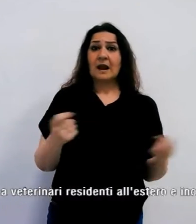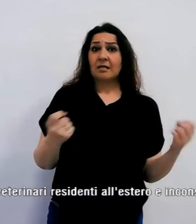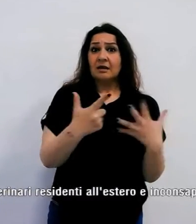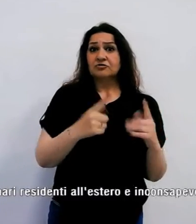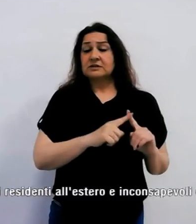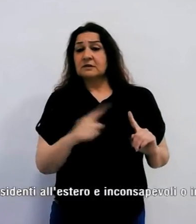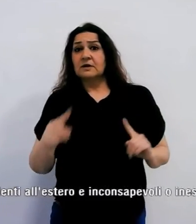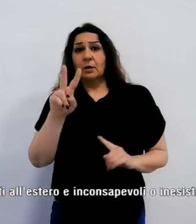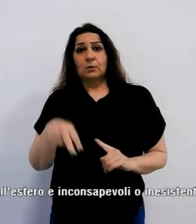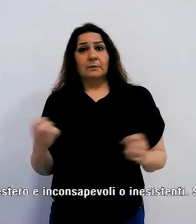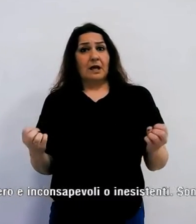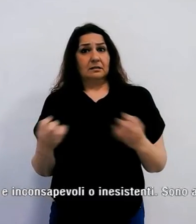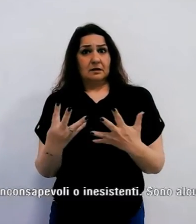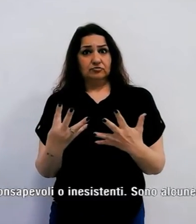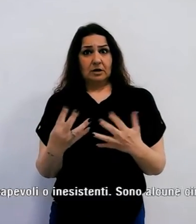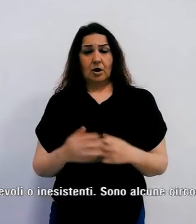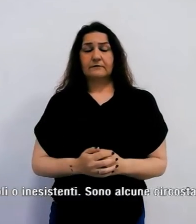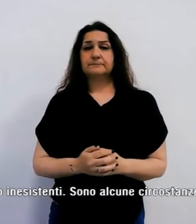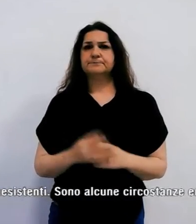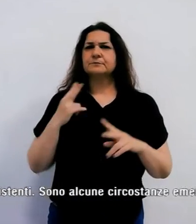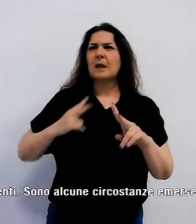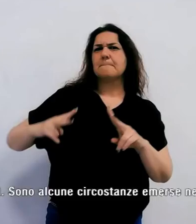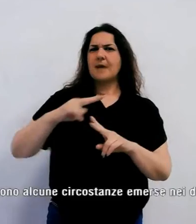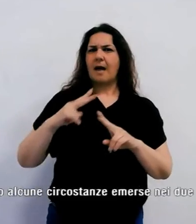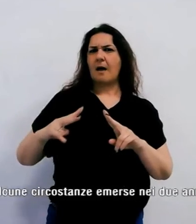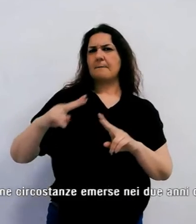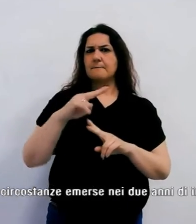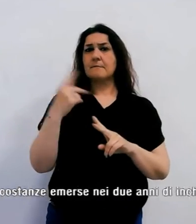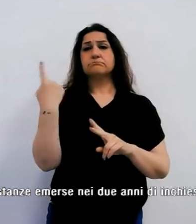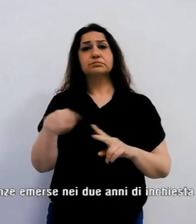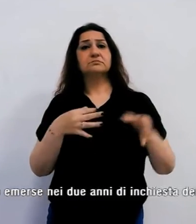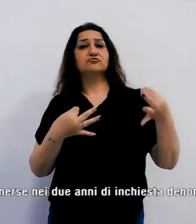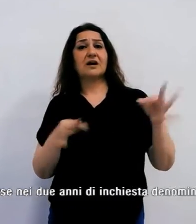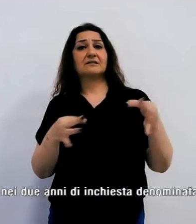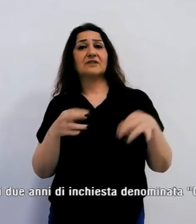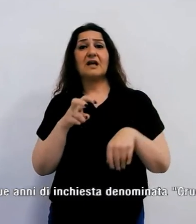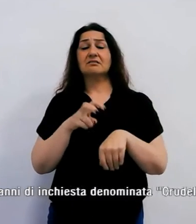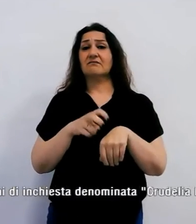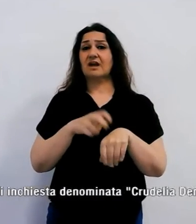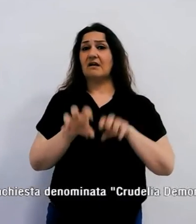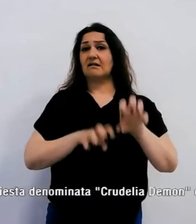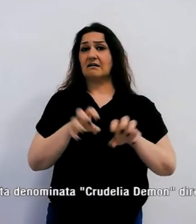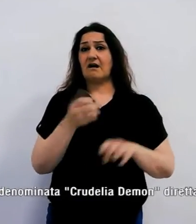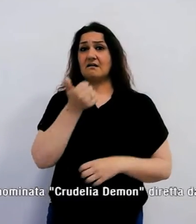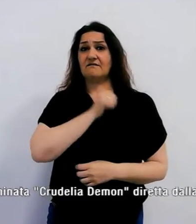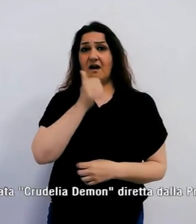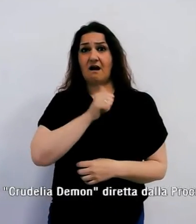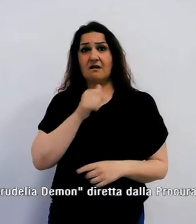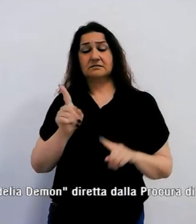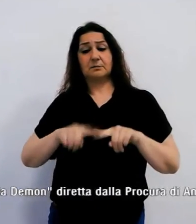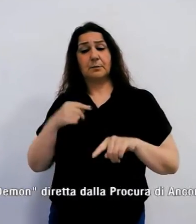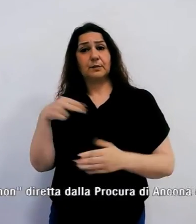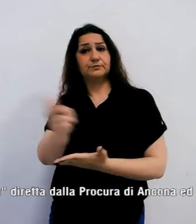Alcune imputazioni con certificati veterinari falsi, manoscritti di veterinari e attribuiti a